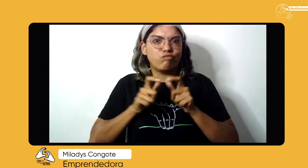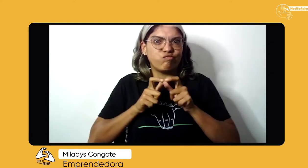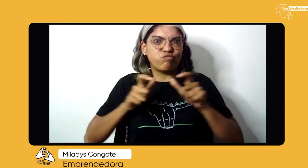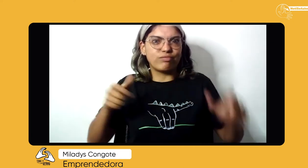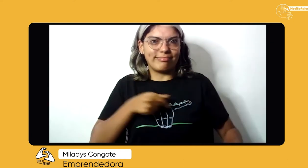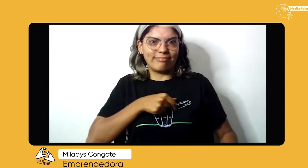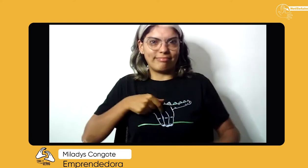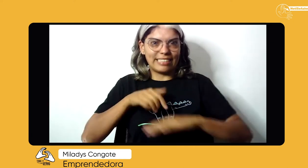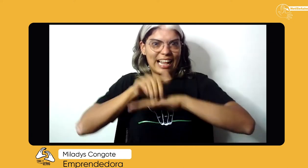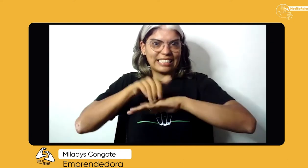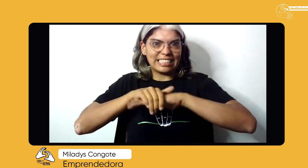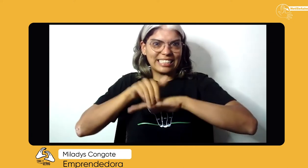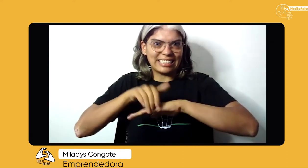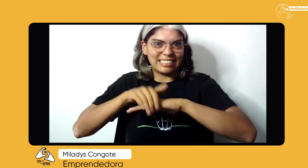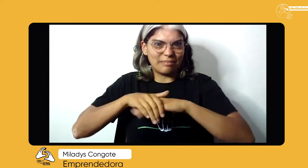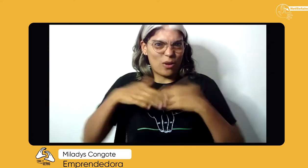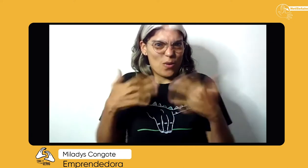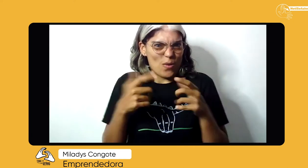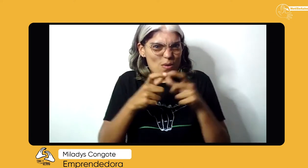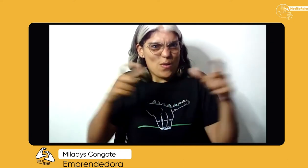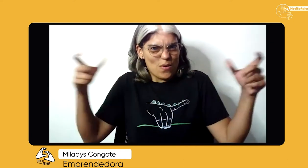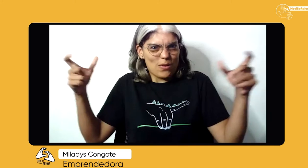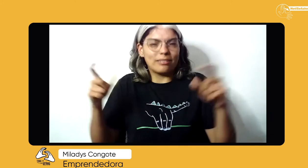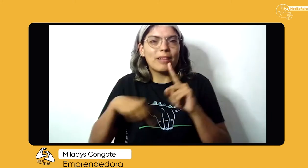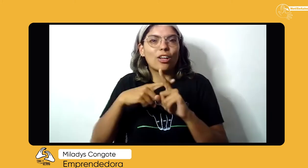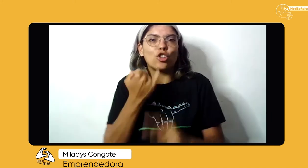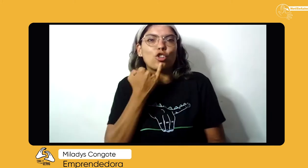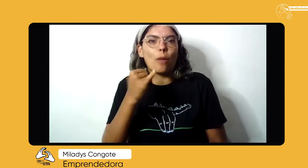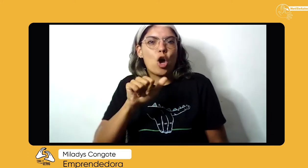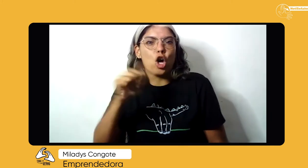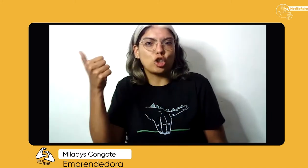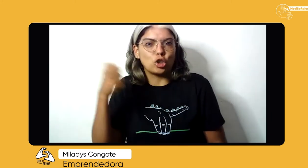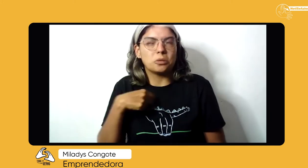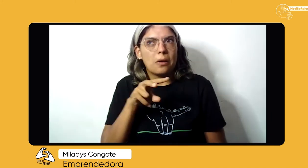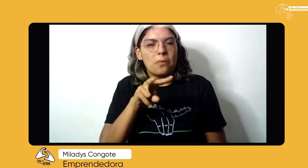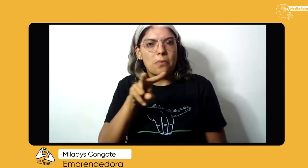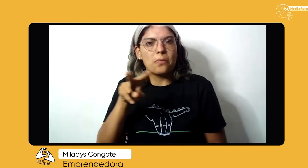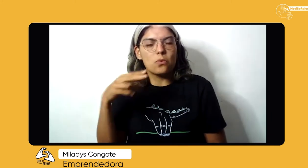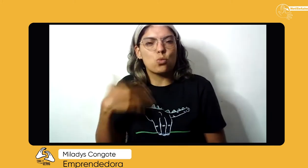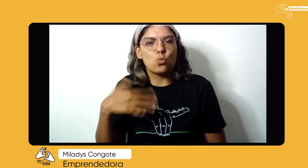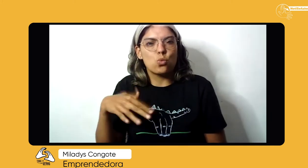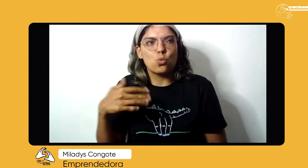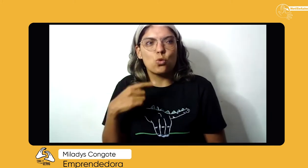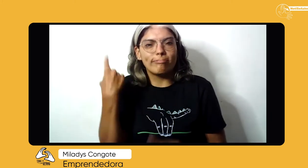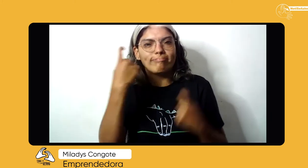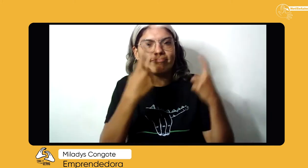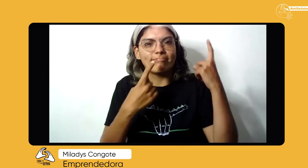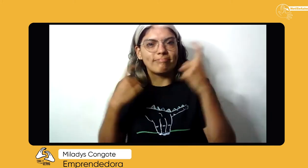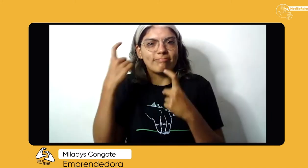pasa? Uno ve que las personas usan ropa con palabras en inglés, se ve bastante, o de otros